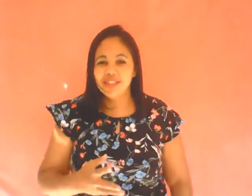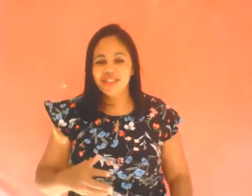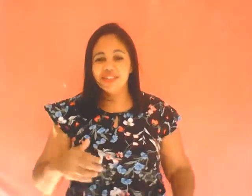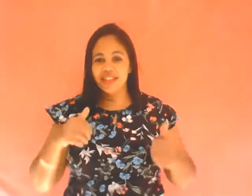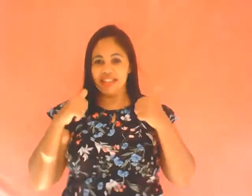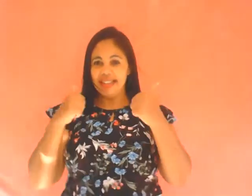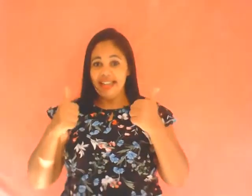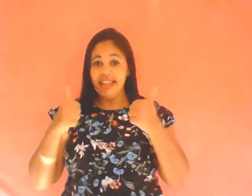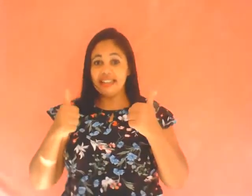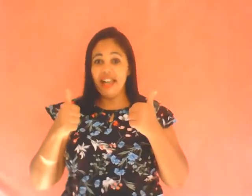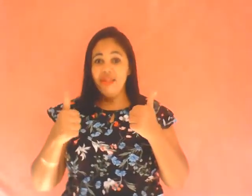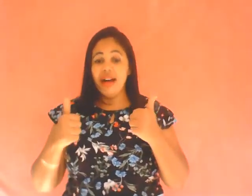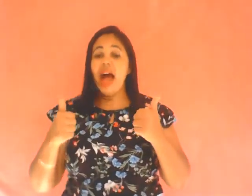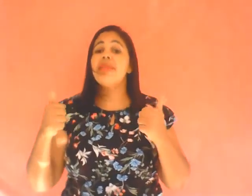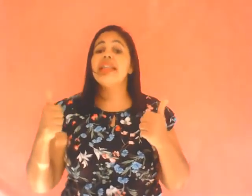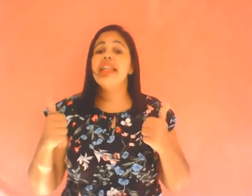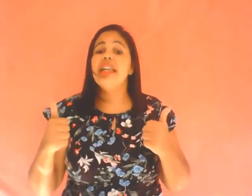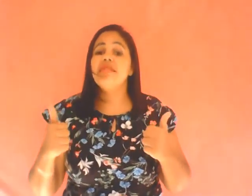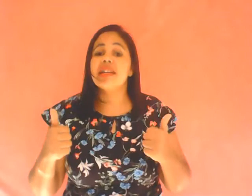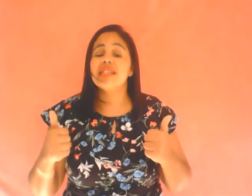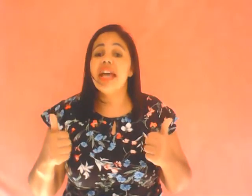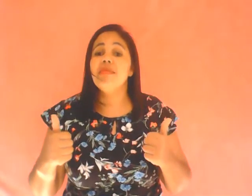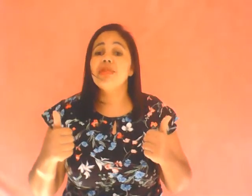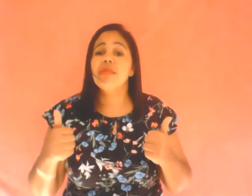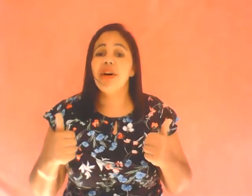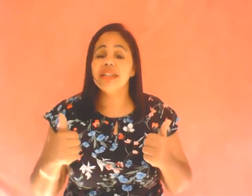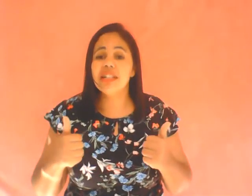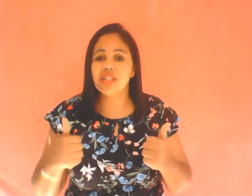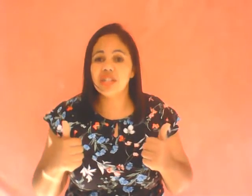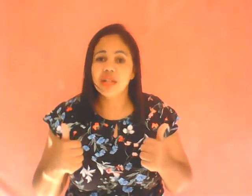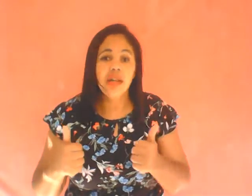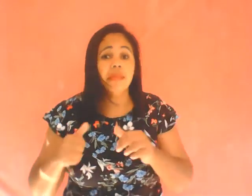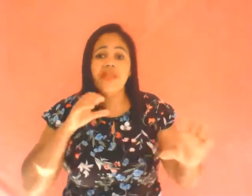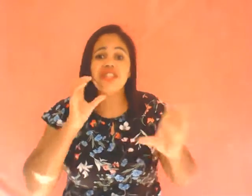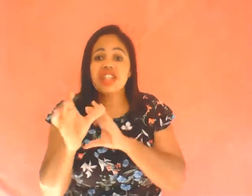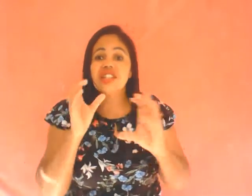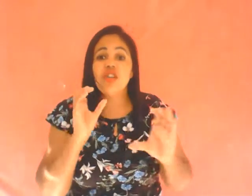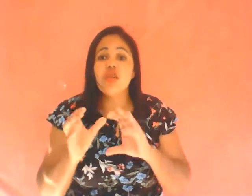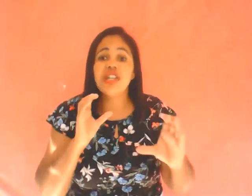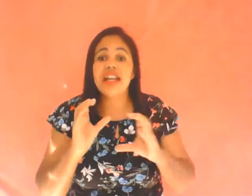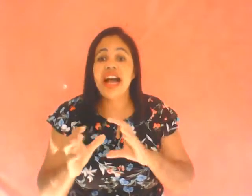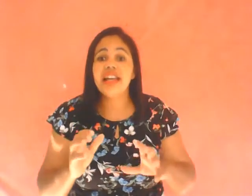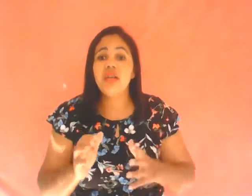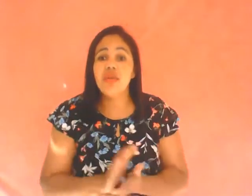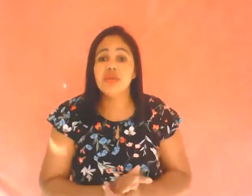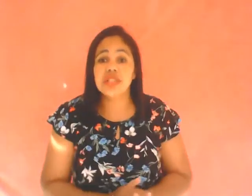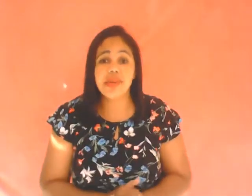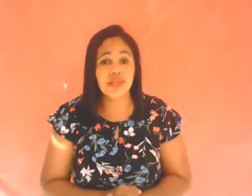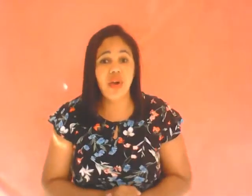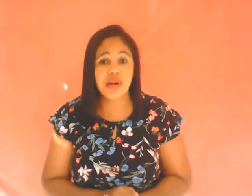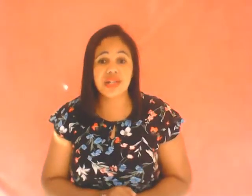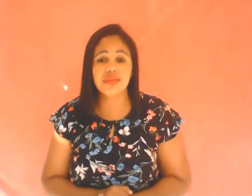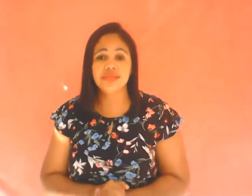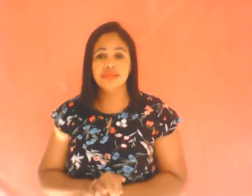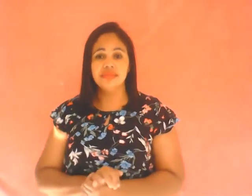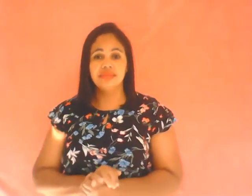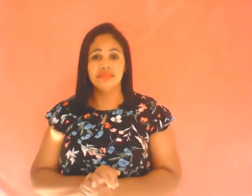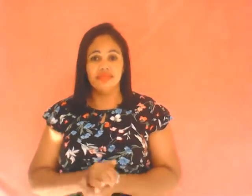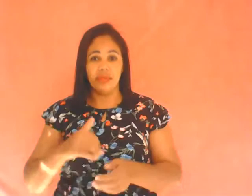Então, aprender Libras é muito importante Pra vocês se comunicarem com outras pessoas Tá bom?